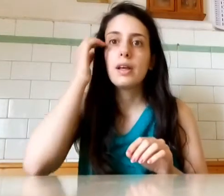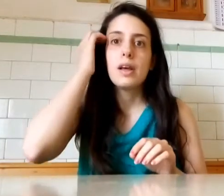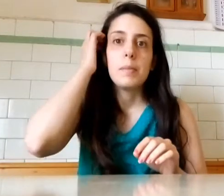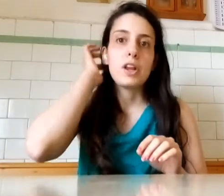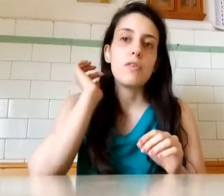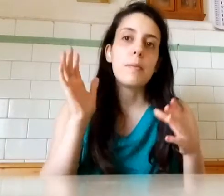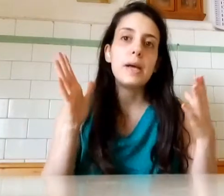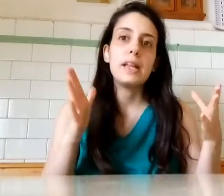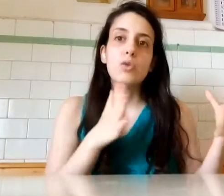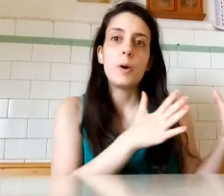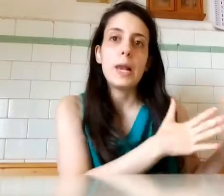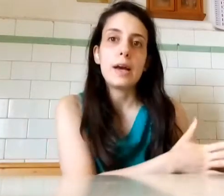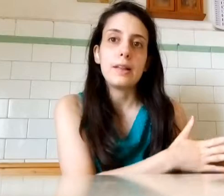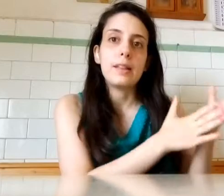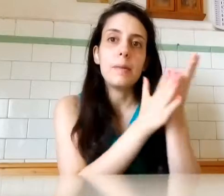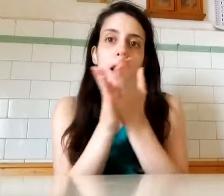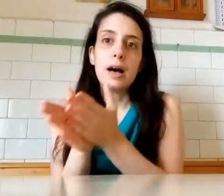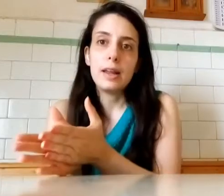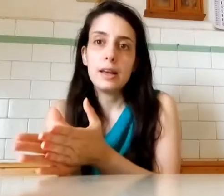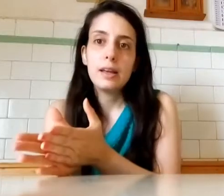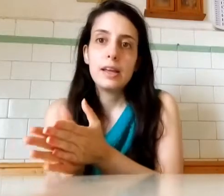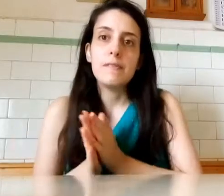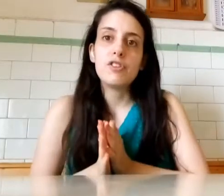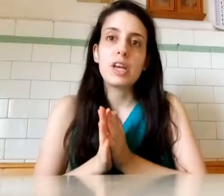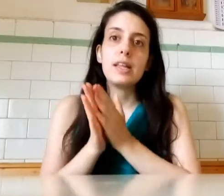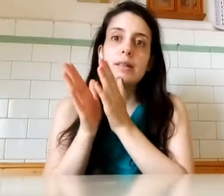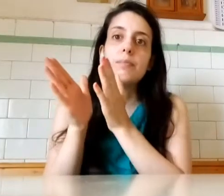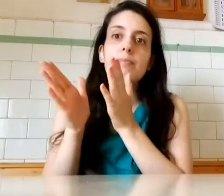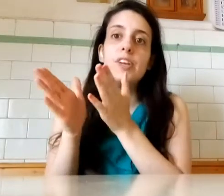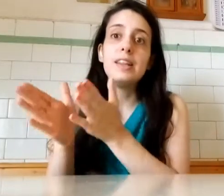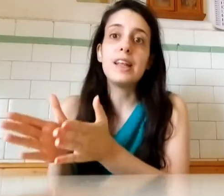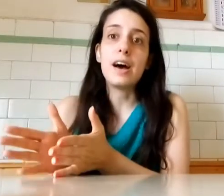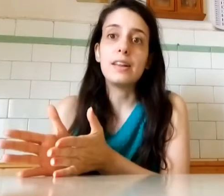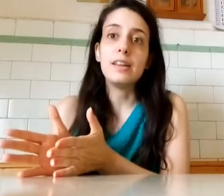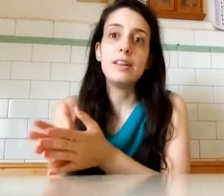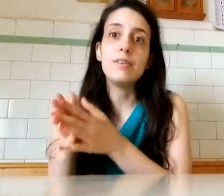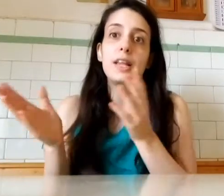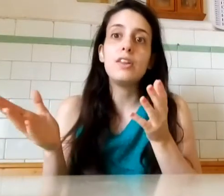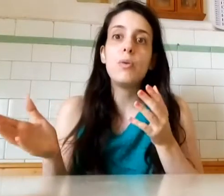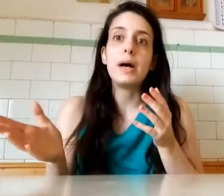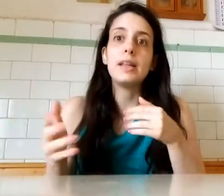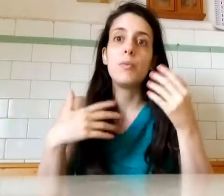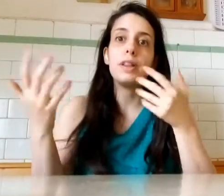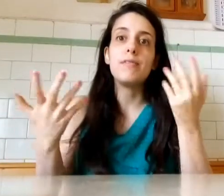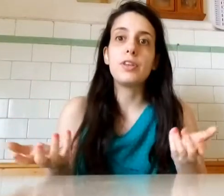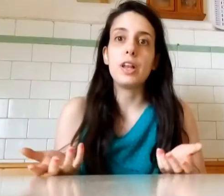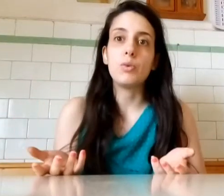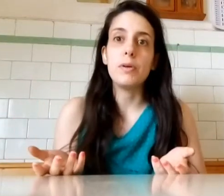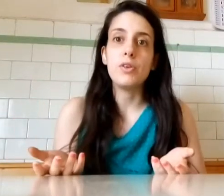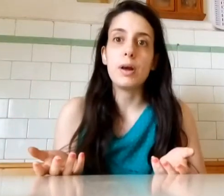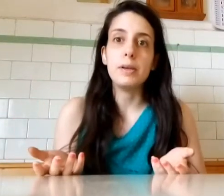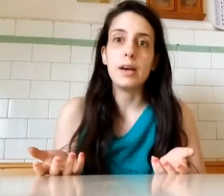Perché ovviamente Tu vai là Che stai male Invece che Visitarti Ti fa delle domande Come se fosse la tua migliore amica